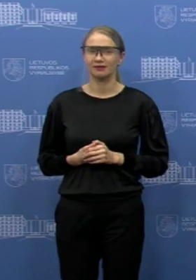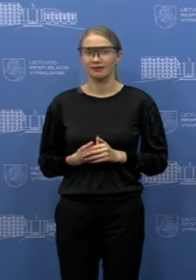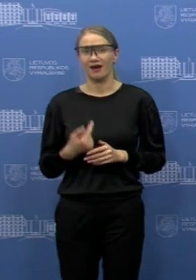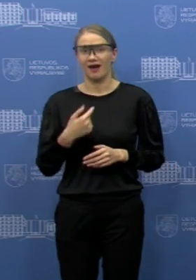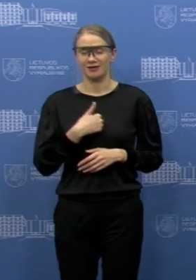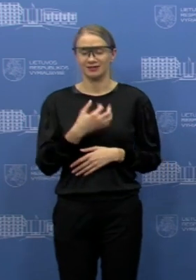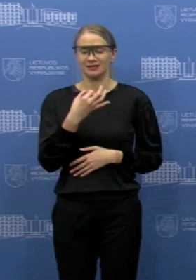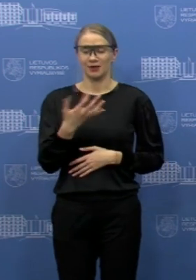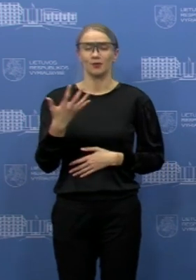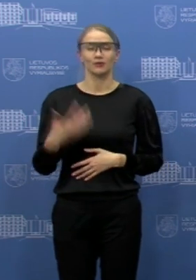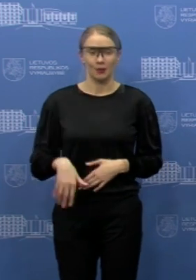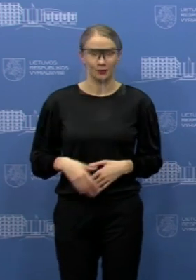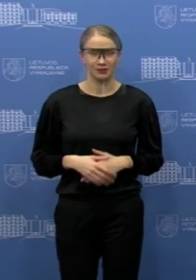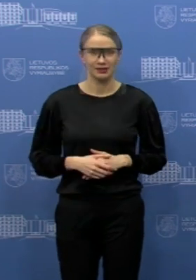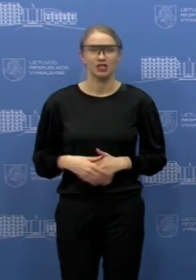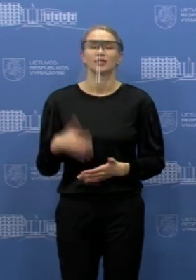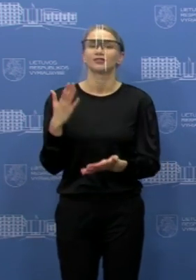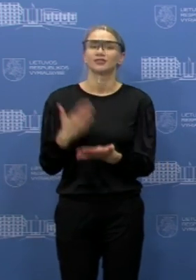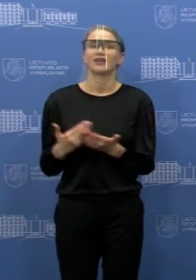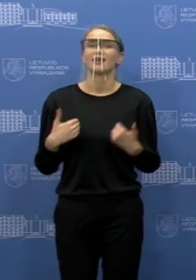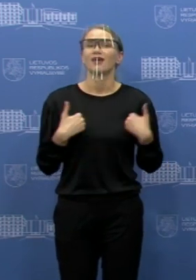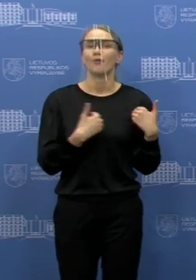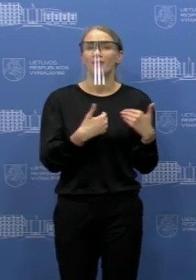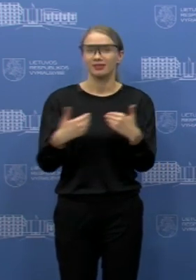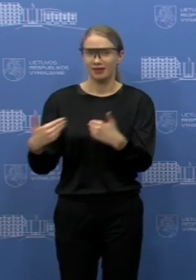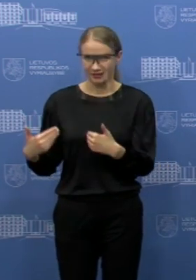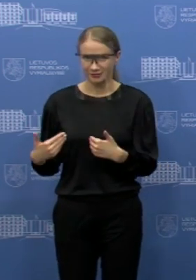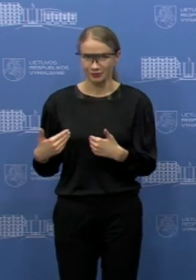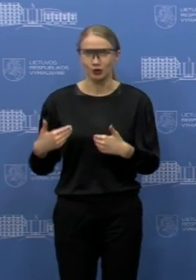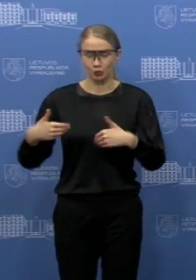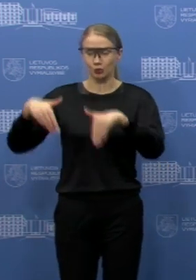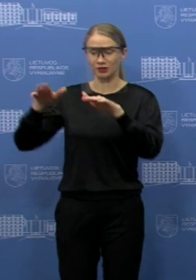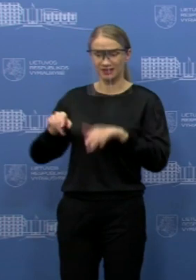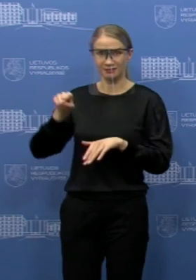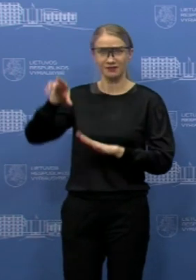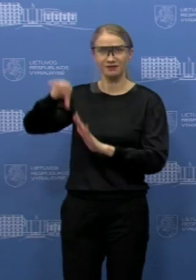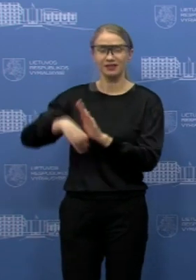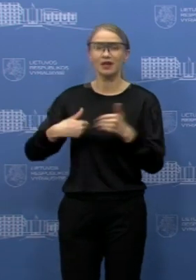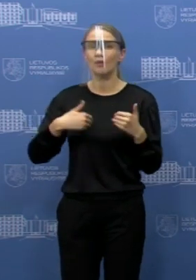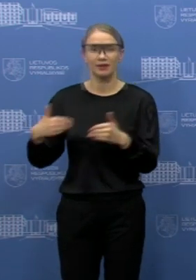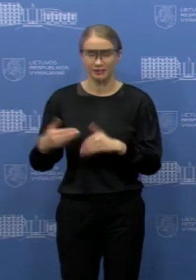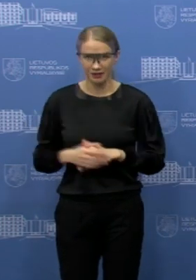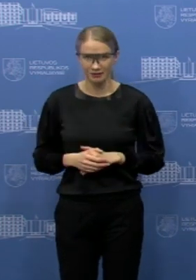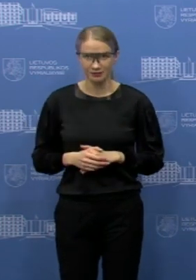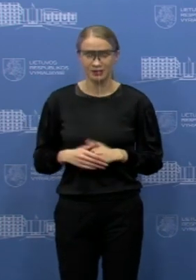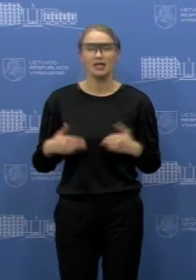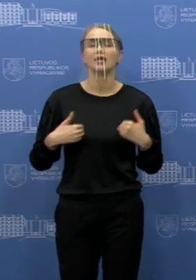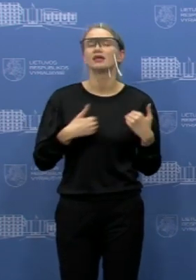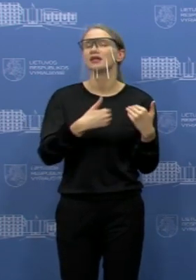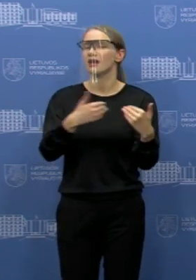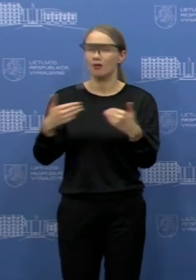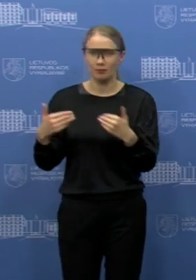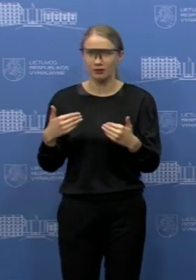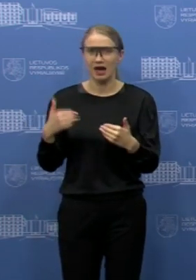paminėjau, kad yra rekomendacijos nutarime priimtos, tai yra rekomenduojama